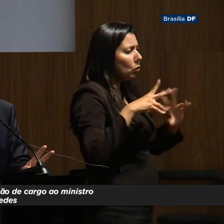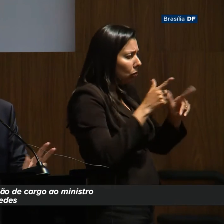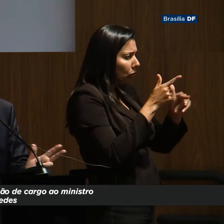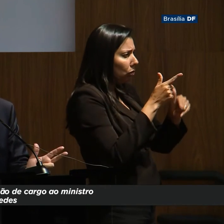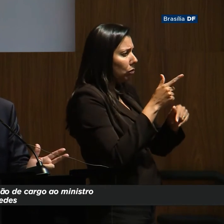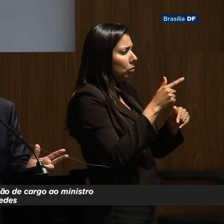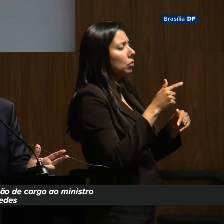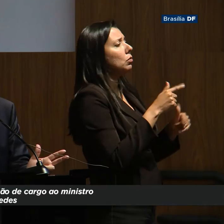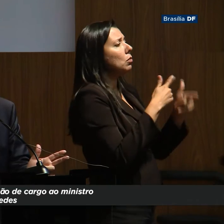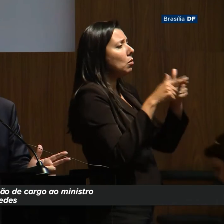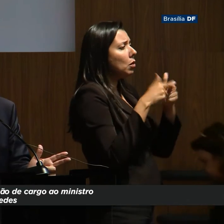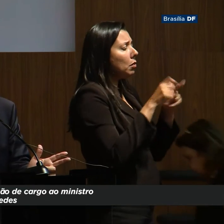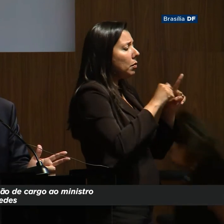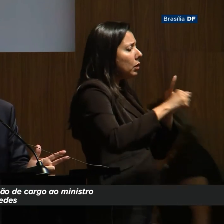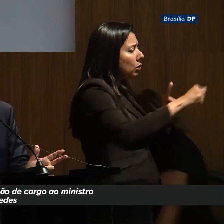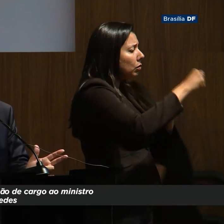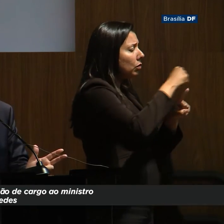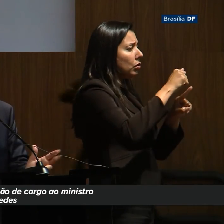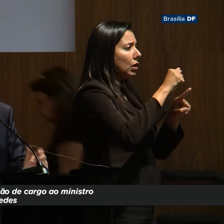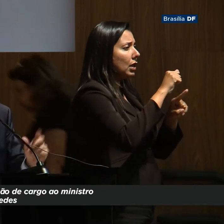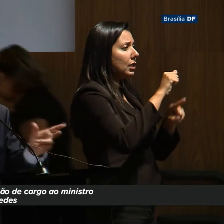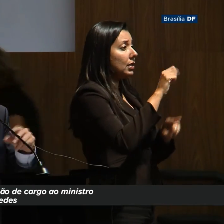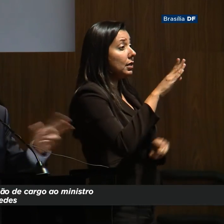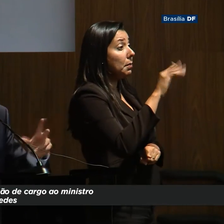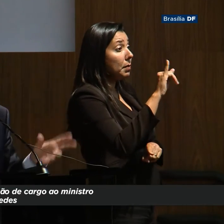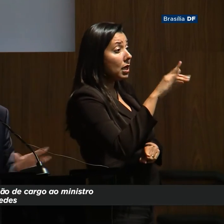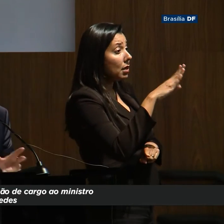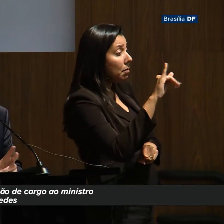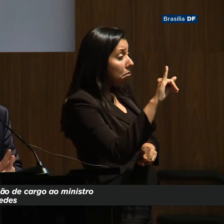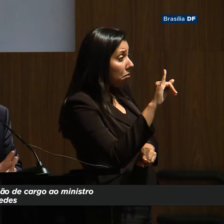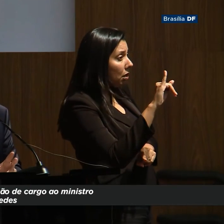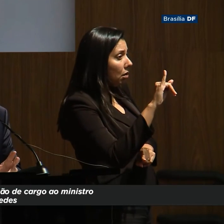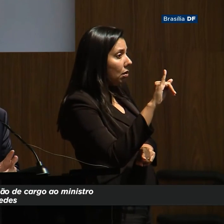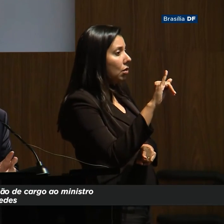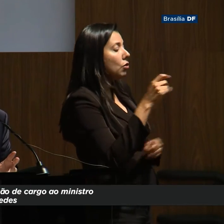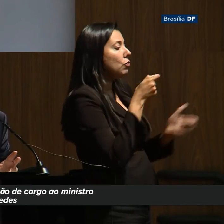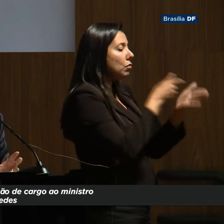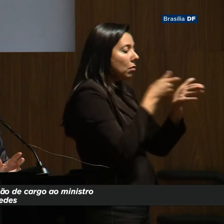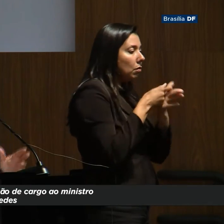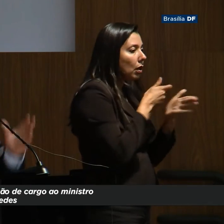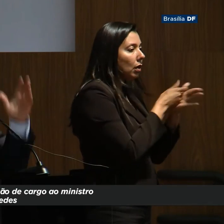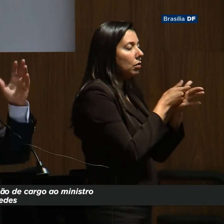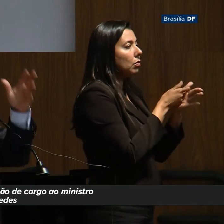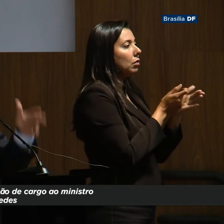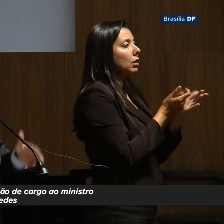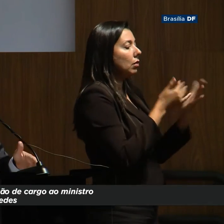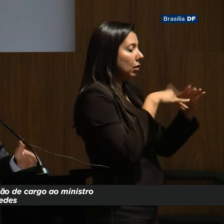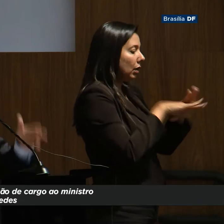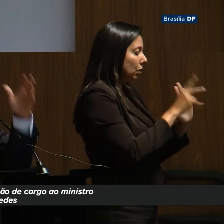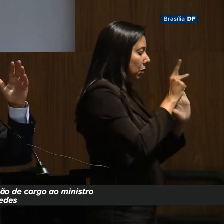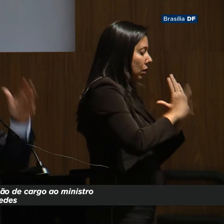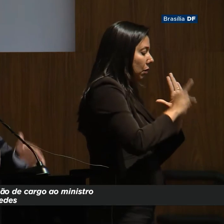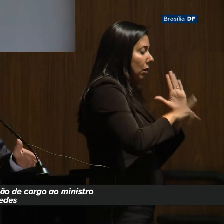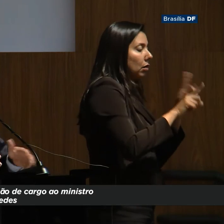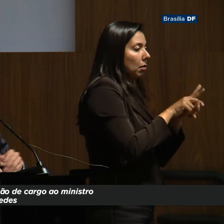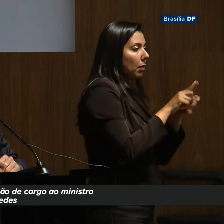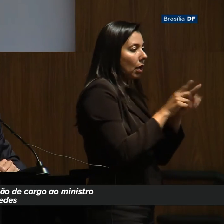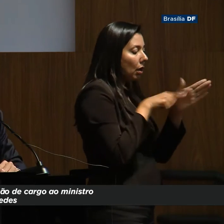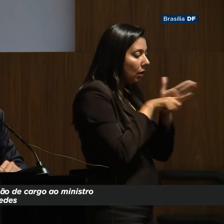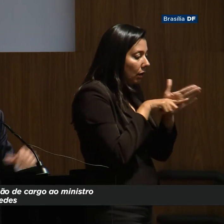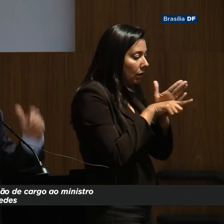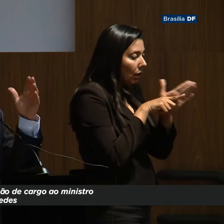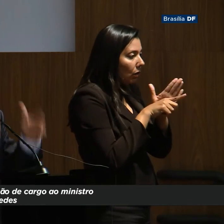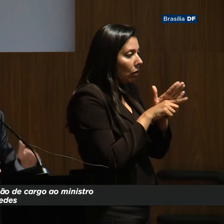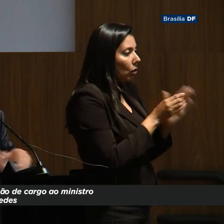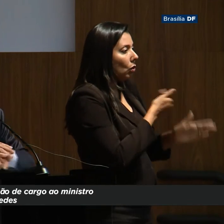nossos. São bilhões e bilhões de recursos que nós podemos redirecionar. Então, dentro do planejamento, estão analisando também o